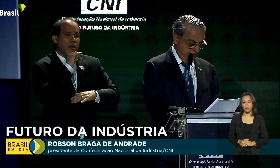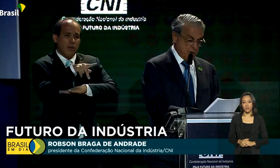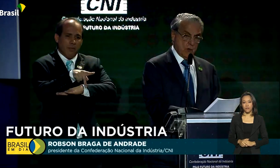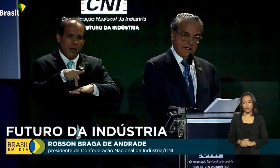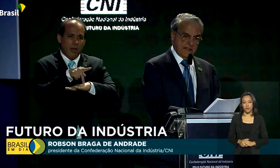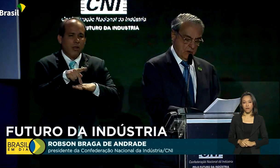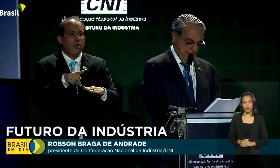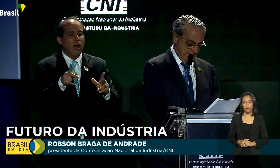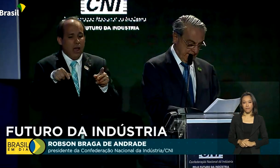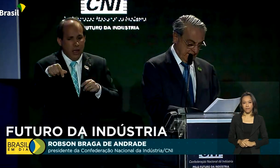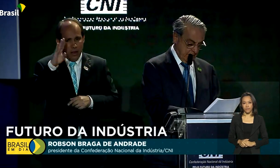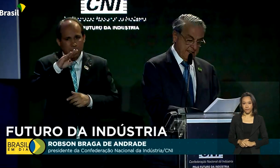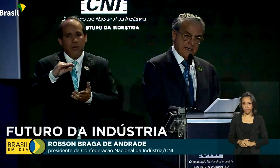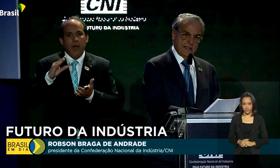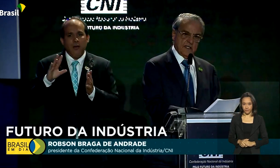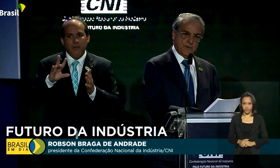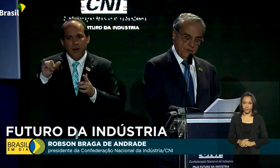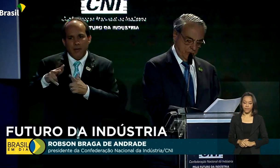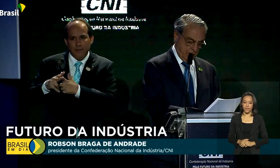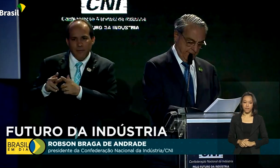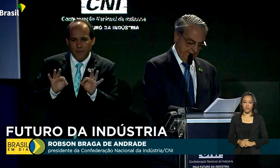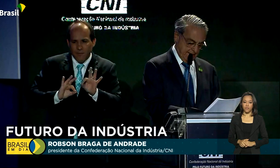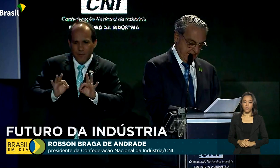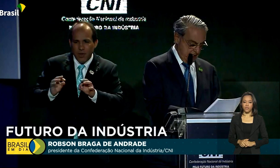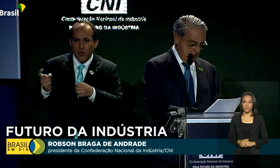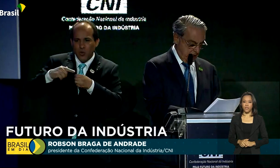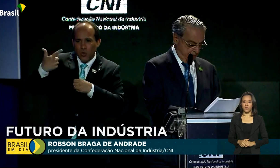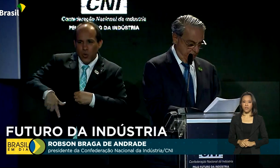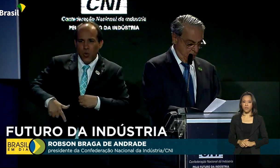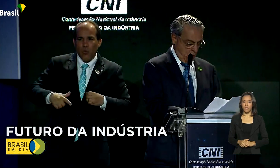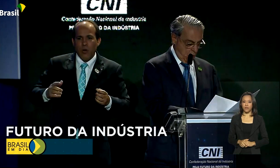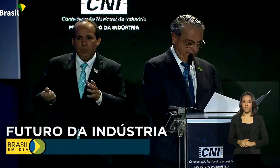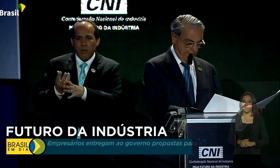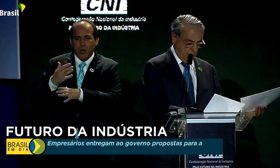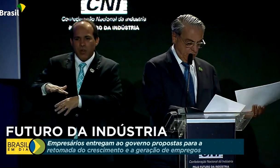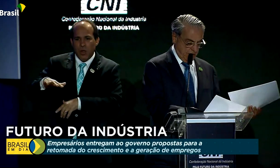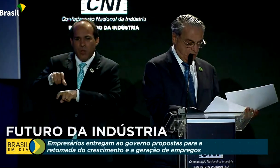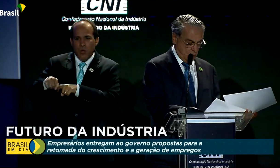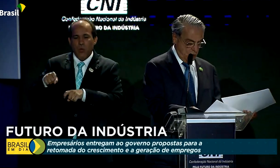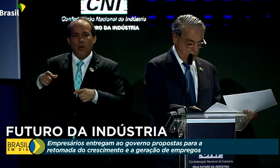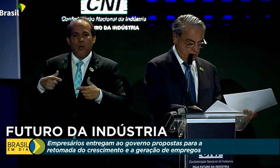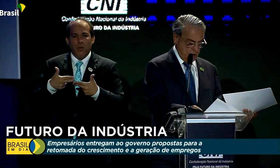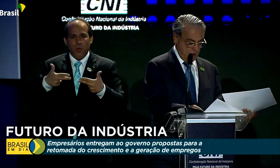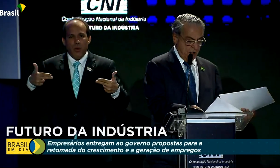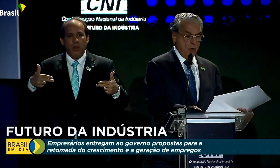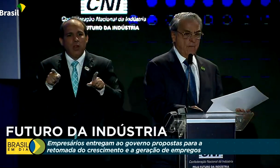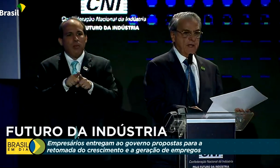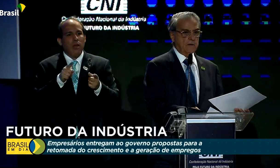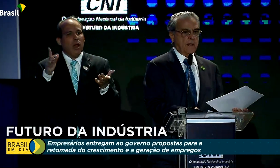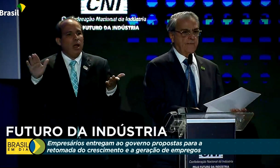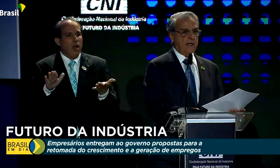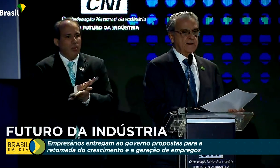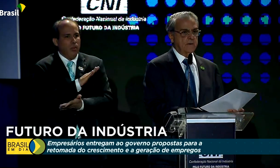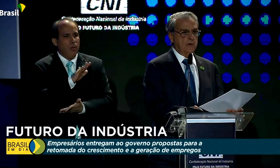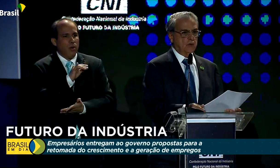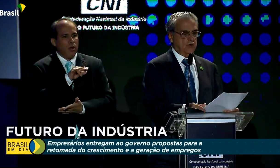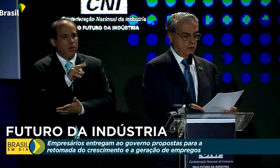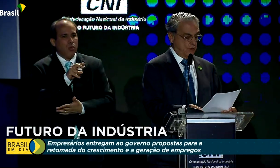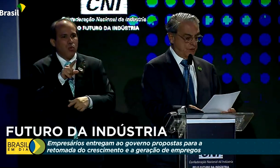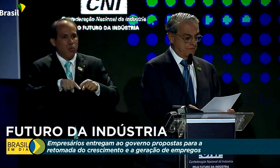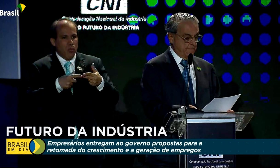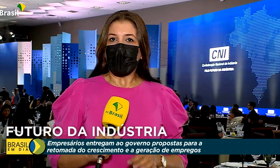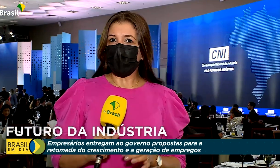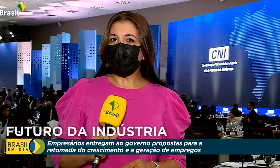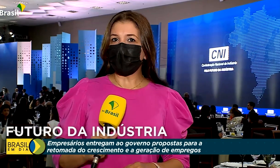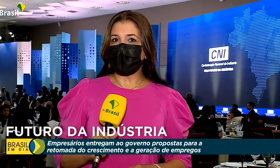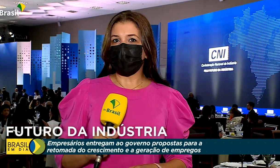convivemos com a desorganização das cadeias produtivas, que provocou a falta de insumos e o aumento da inflação e dos